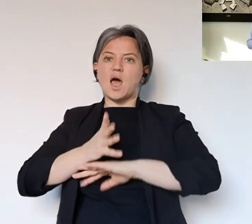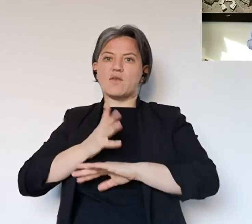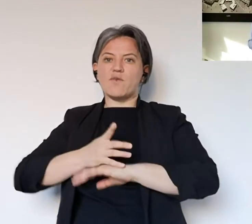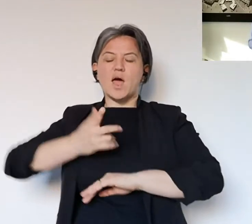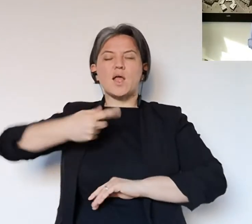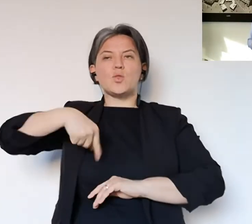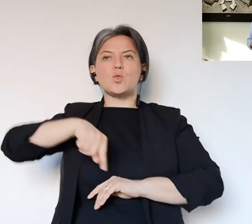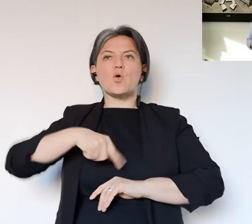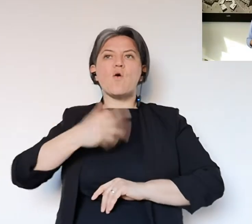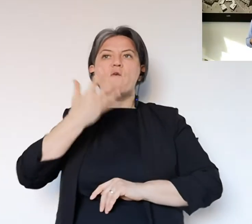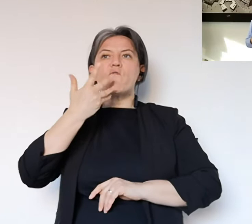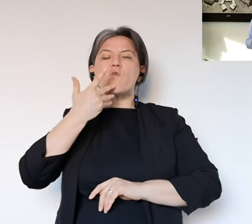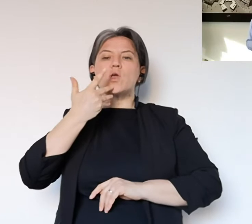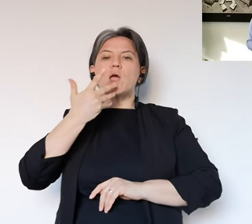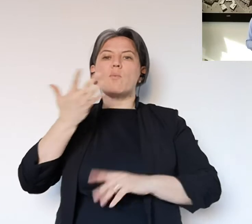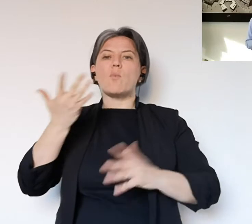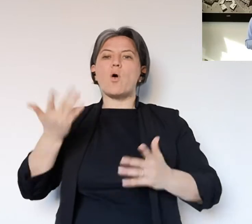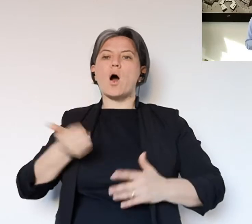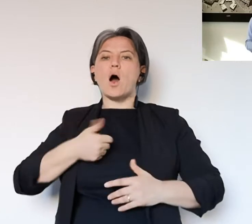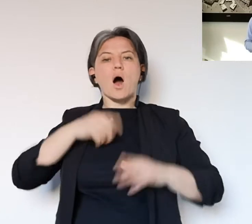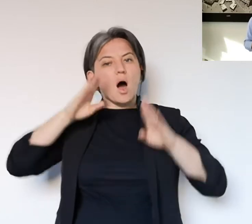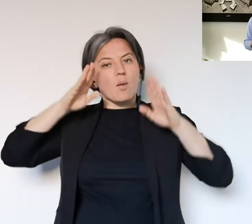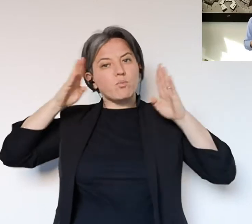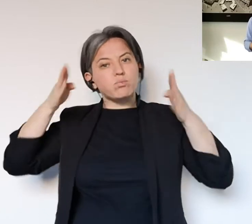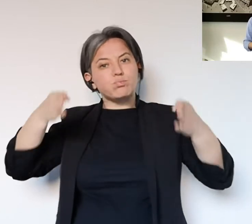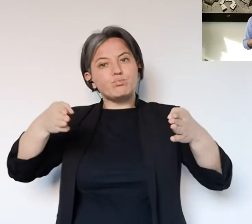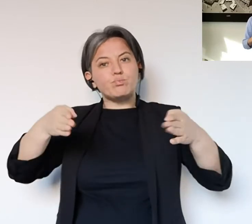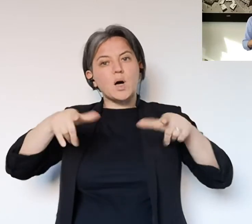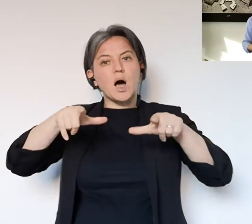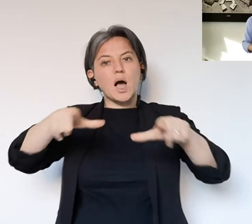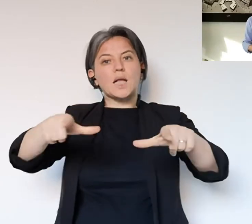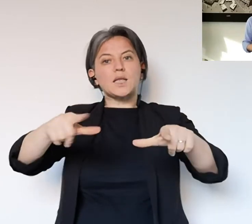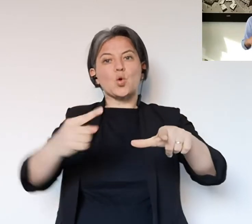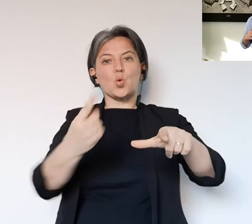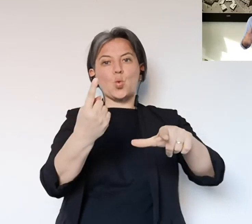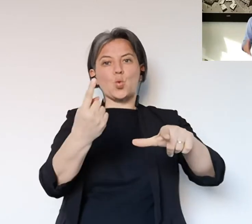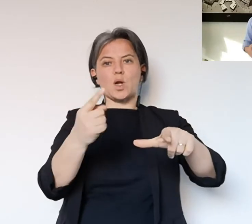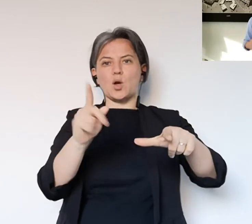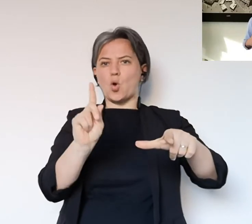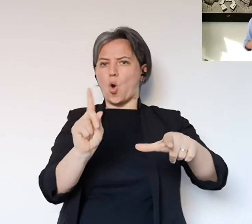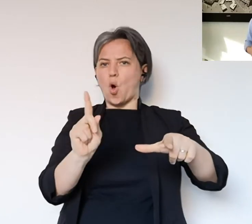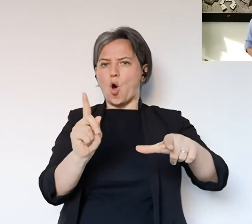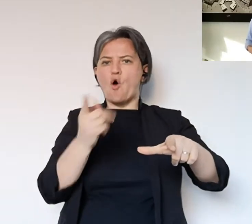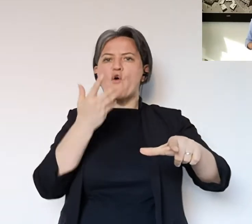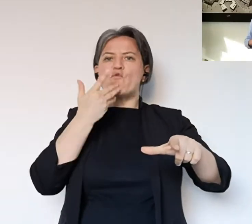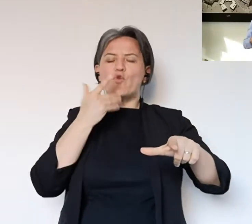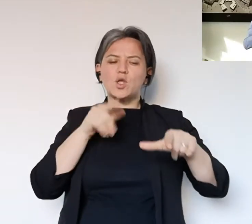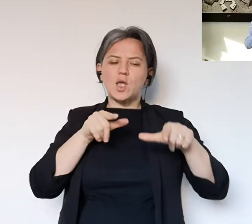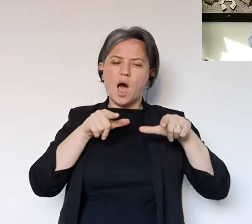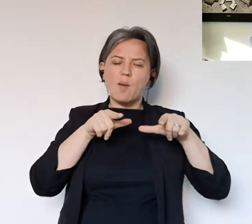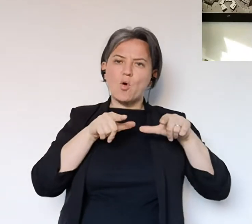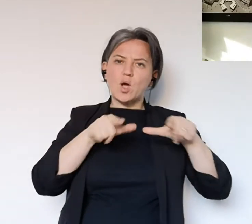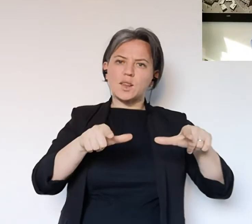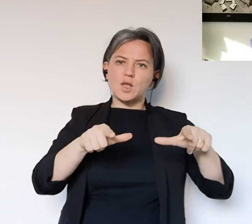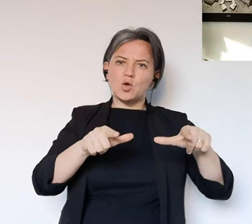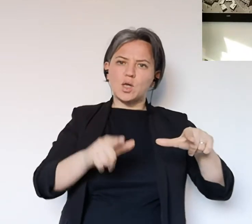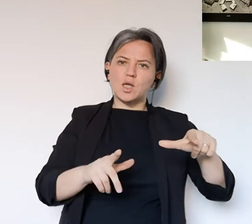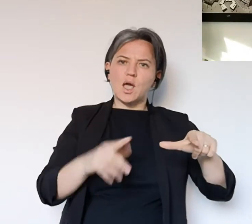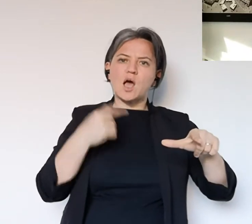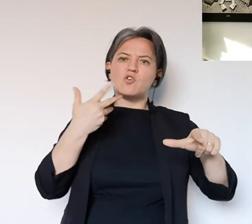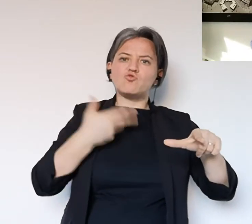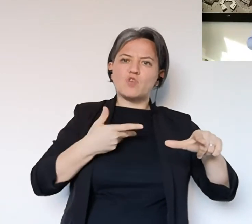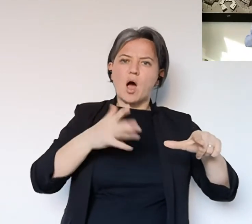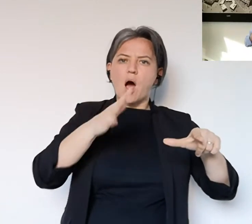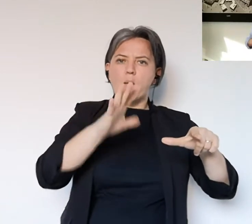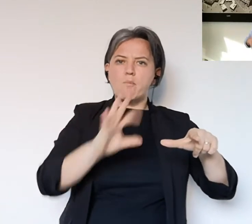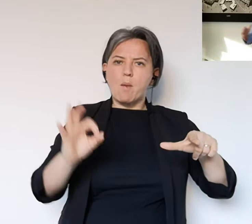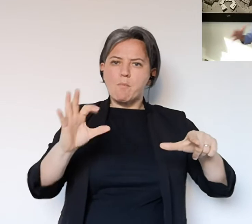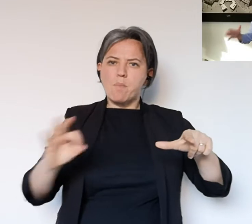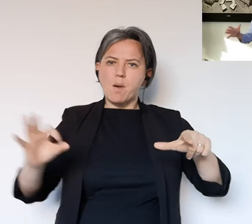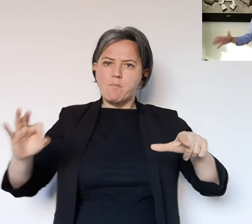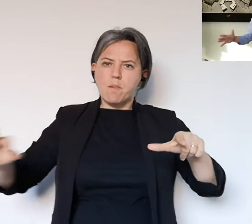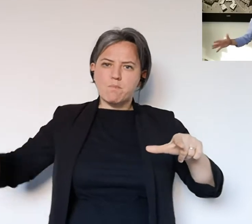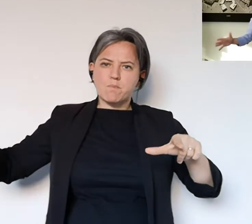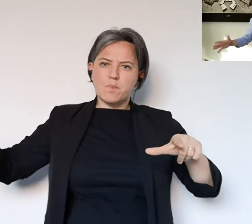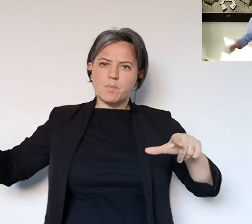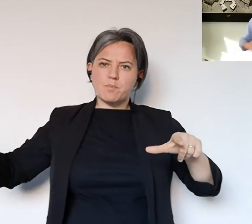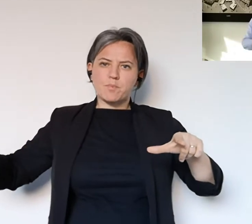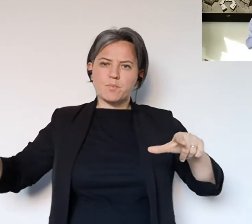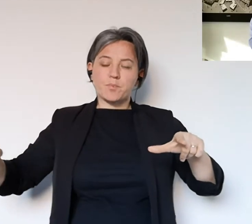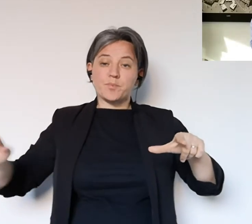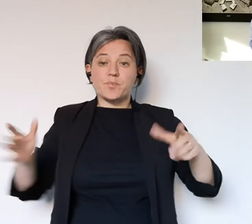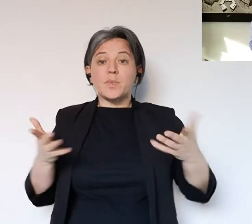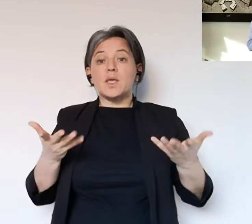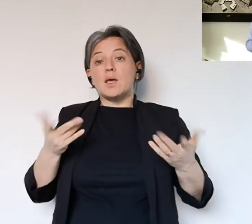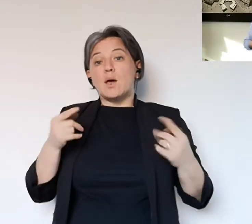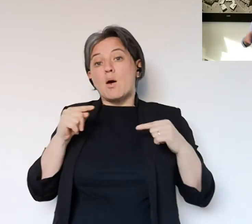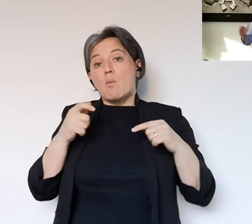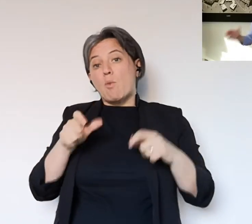dipendenti. Ovviamente noi intendiamo questo intervento non come un intervento a solo una categoria ma a una filiera